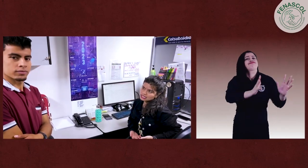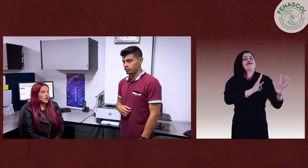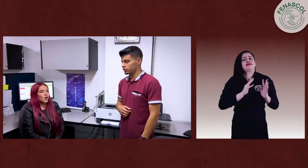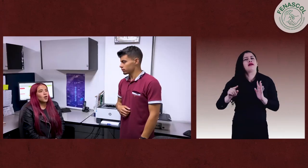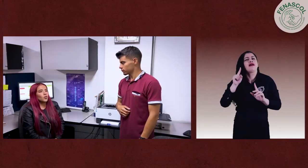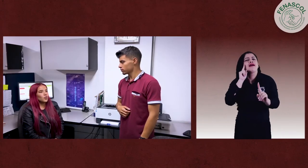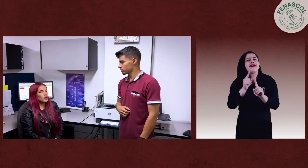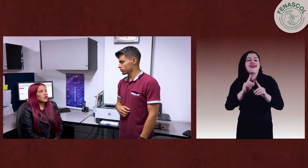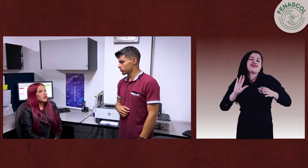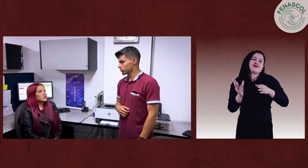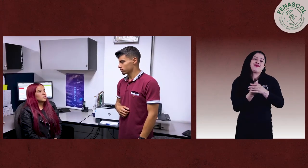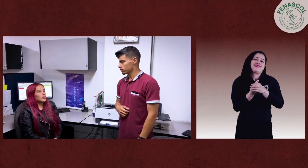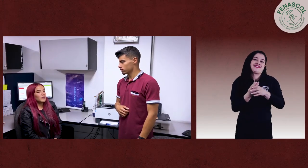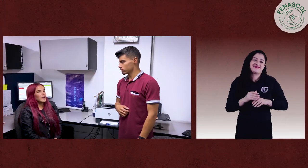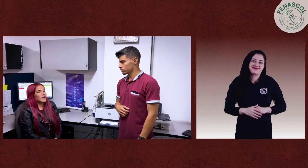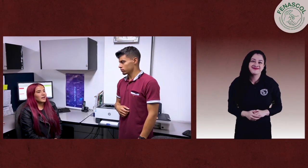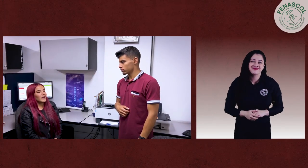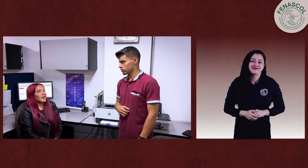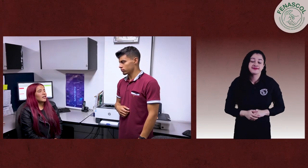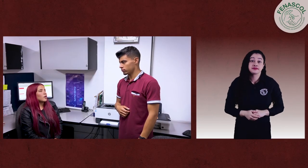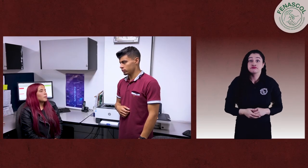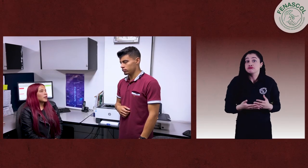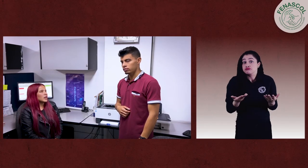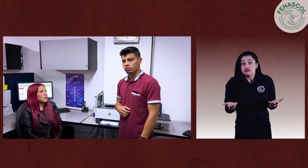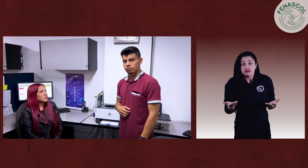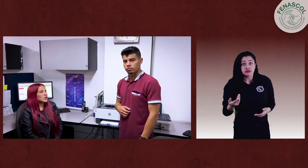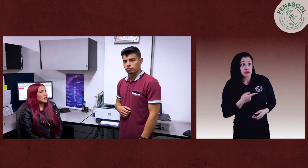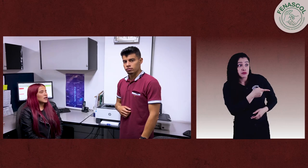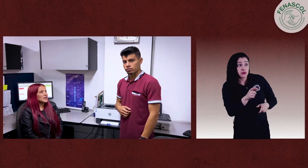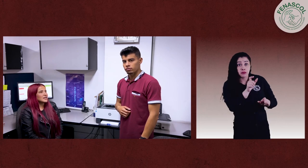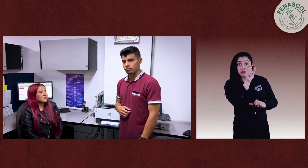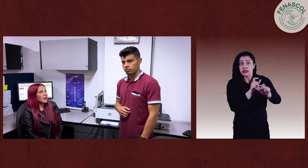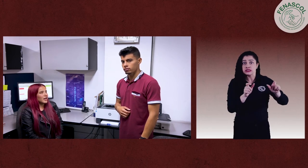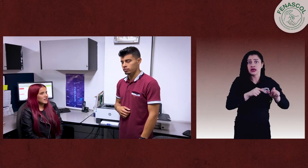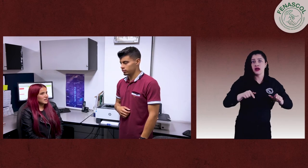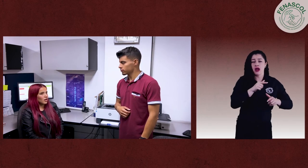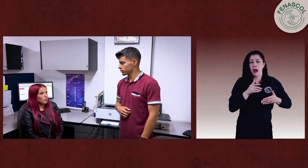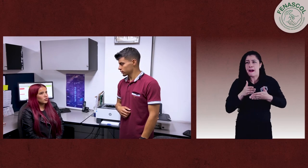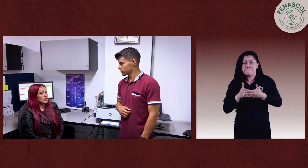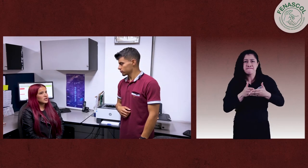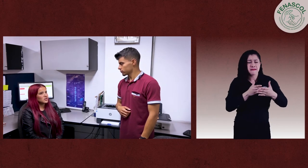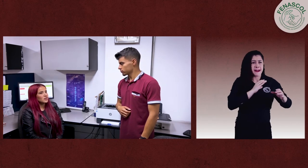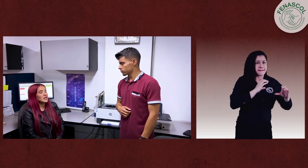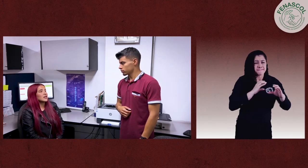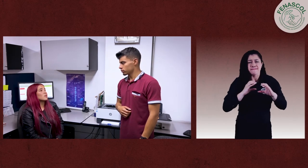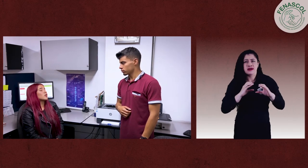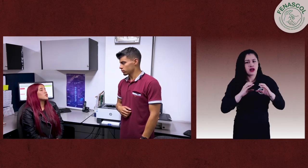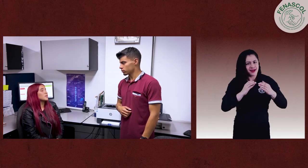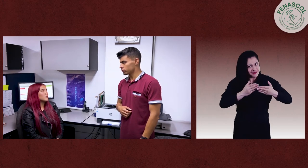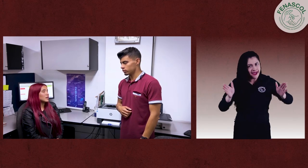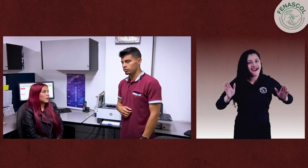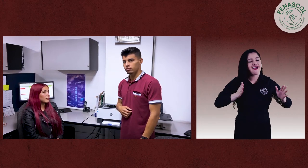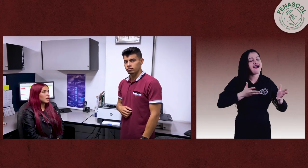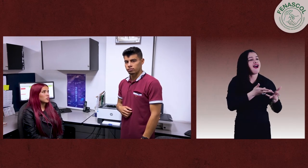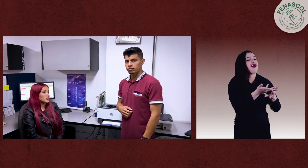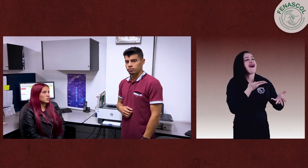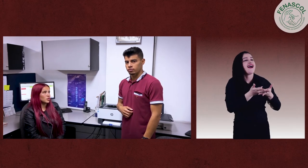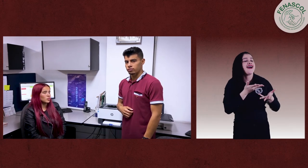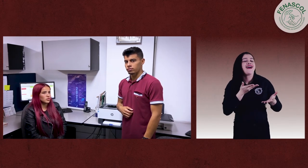Uno, es una manera de romper, digamos que esas barreras en la comunicación es algo que nos permite ampliar nuestro círculo social.